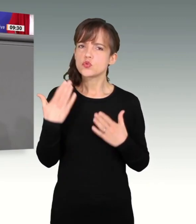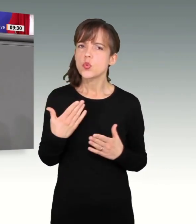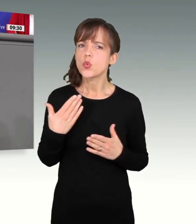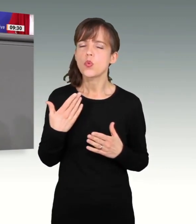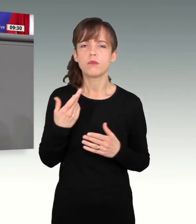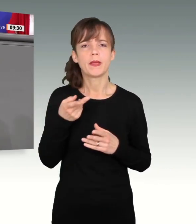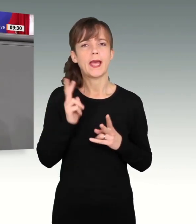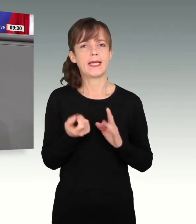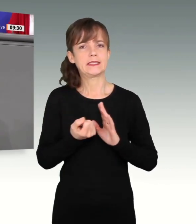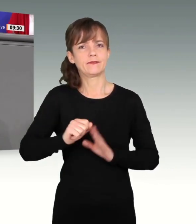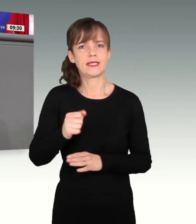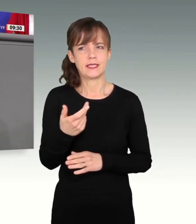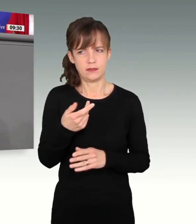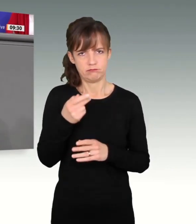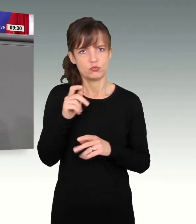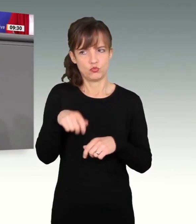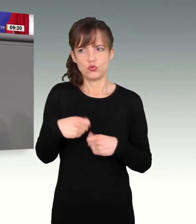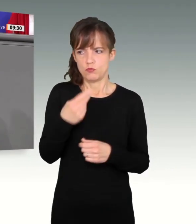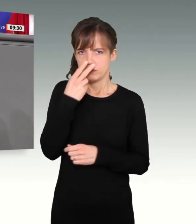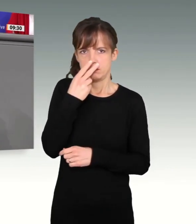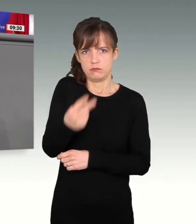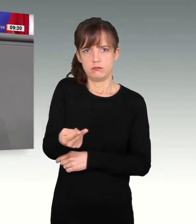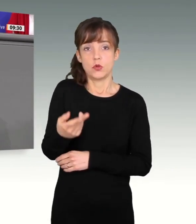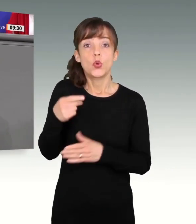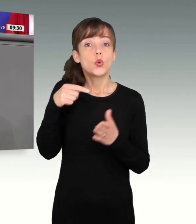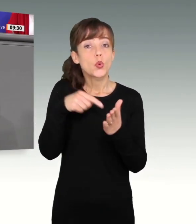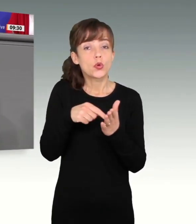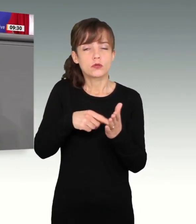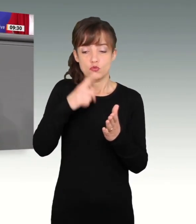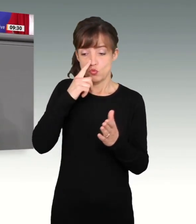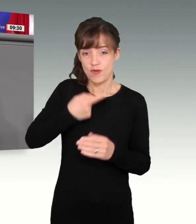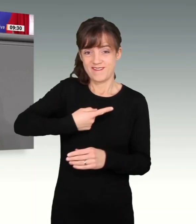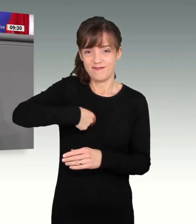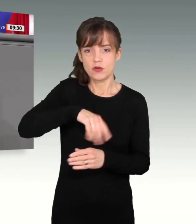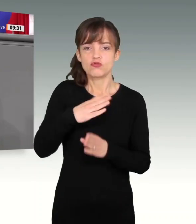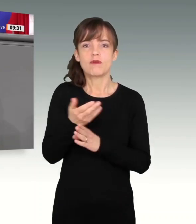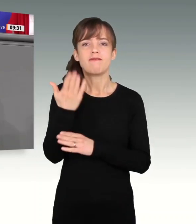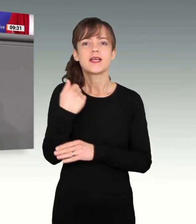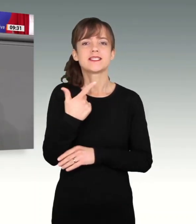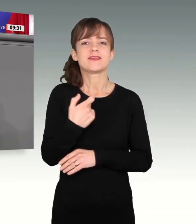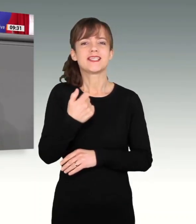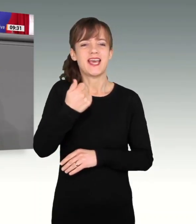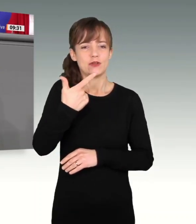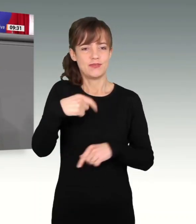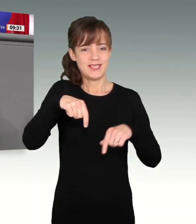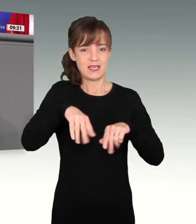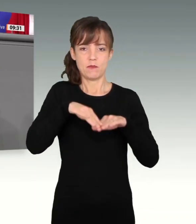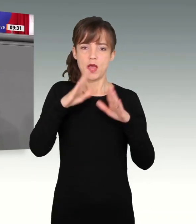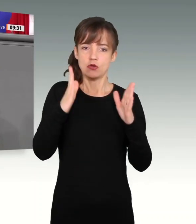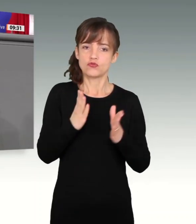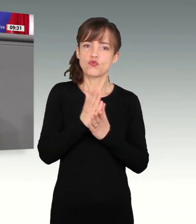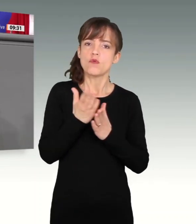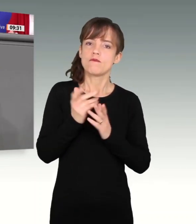rechtswidrig an, immer noch deshalb, weil wir und nur wir bereits 2021 hier im Haus entsprechende